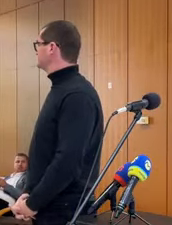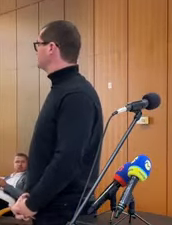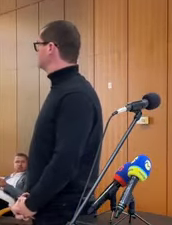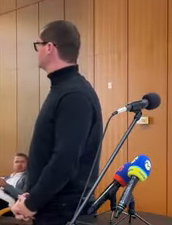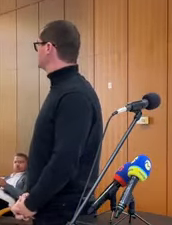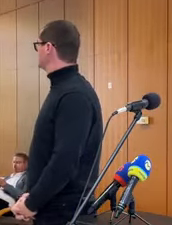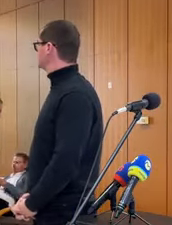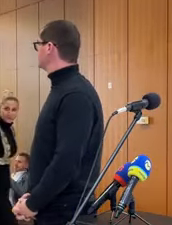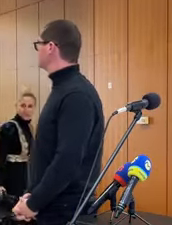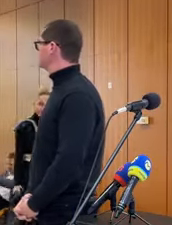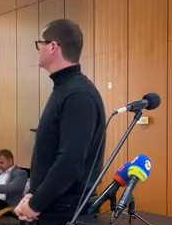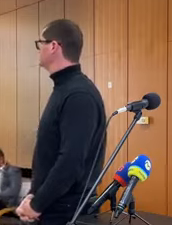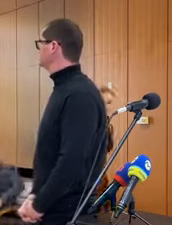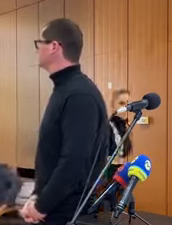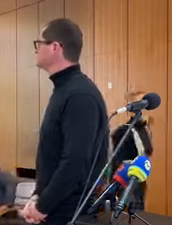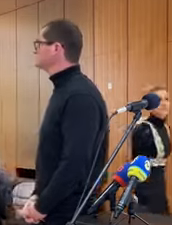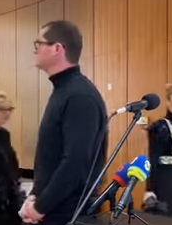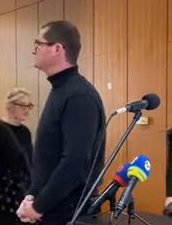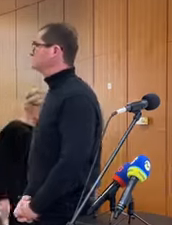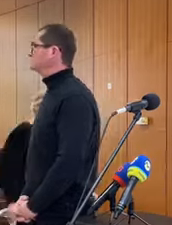Ďakujem Ďakujem.